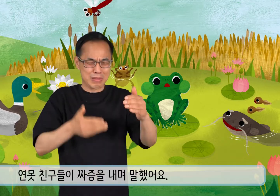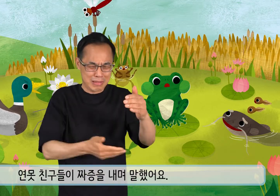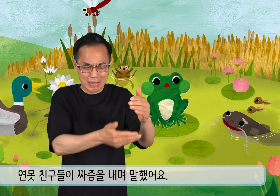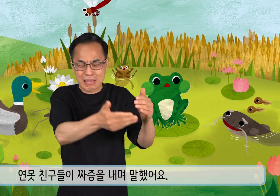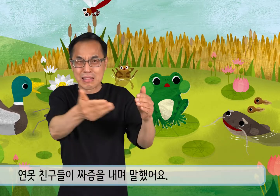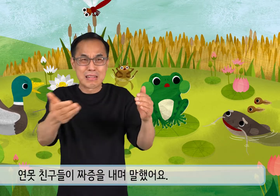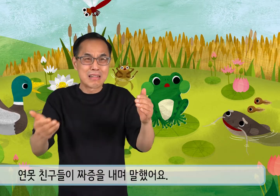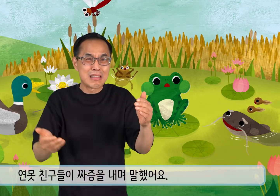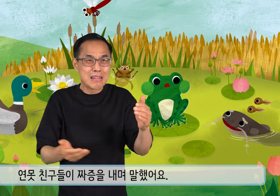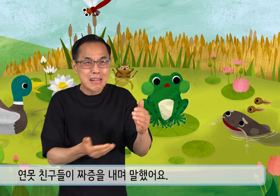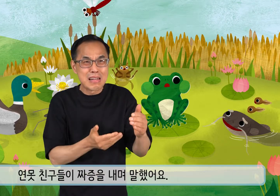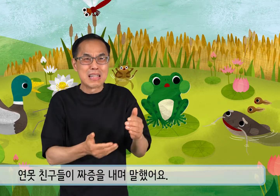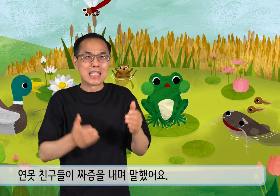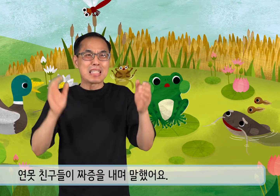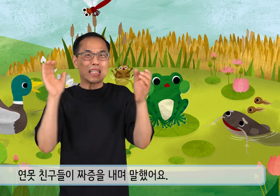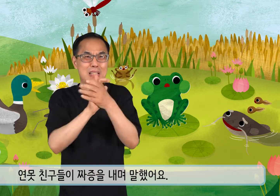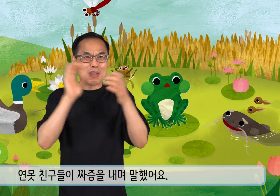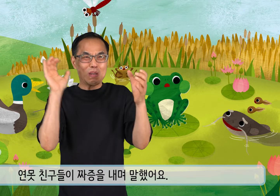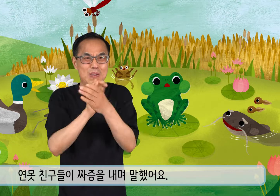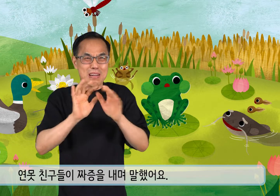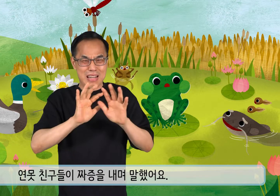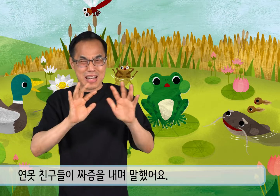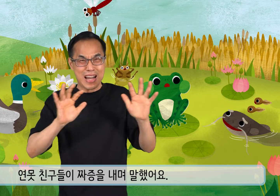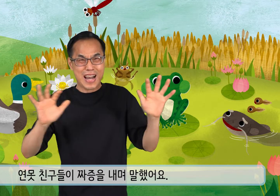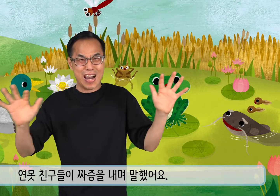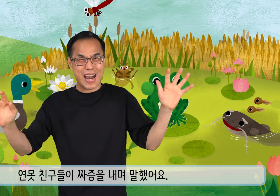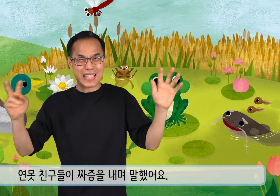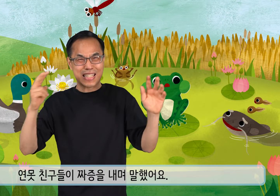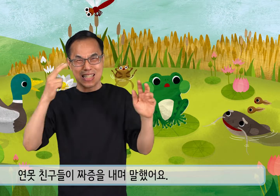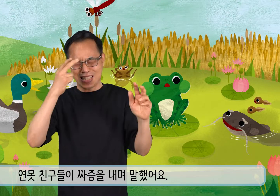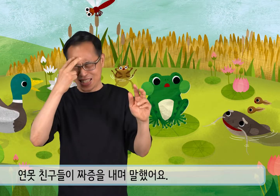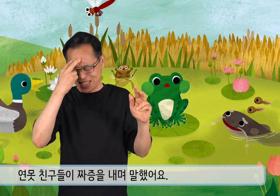연못 친구들이 짜증을 내며 말했어요.